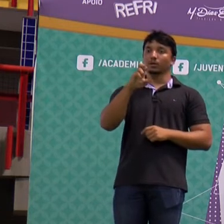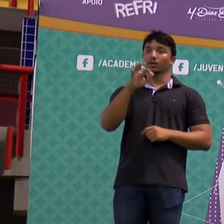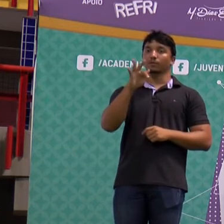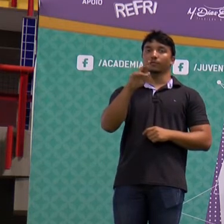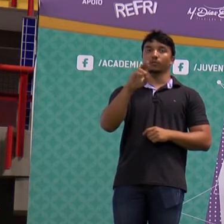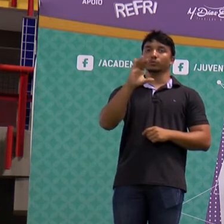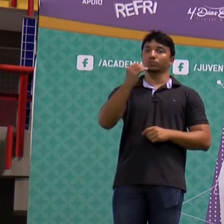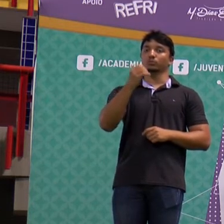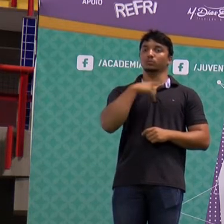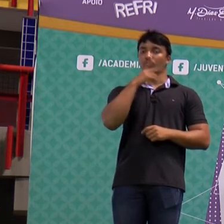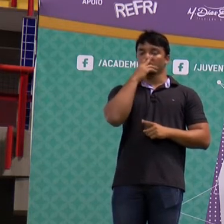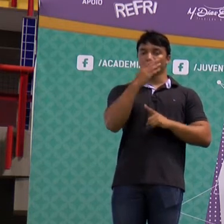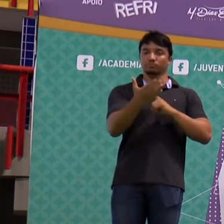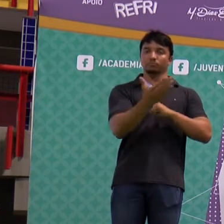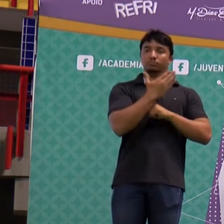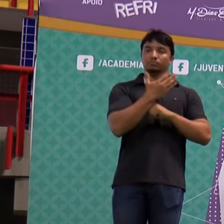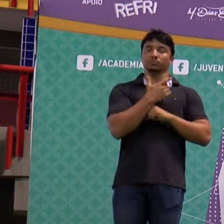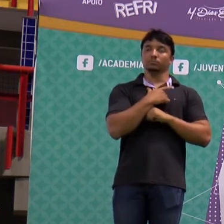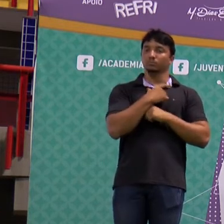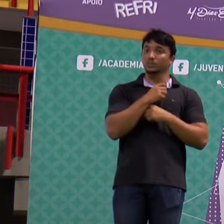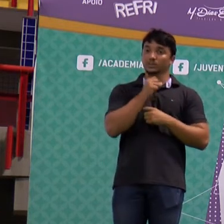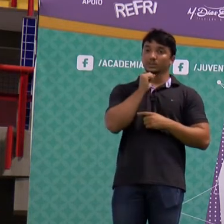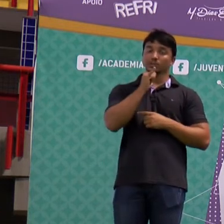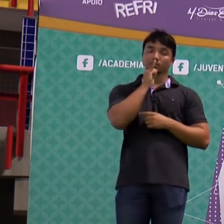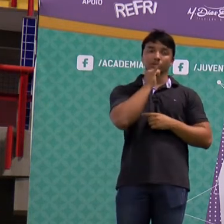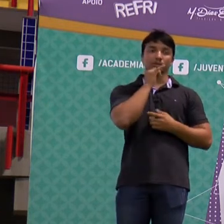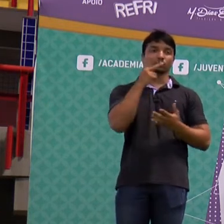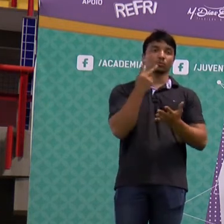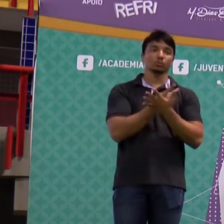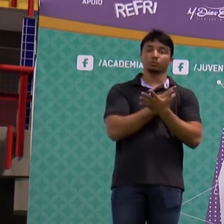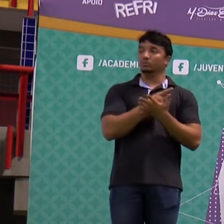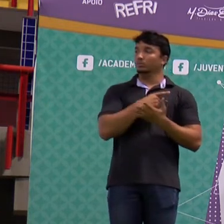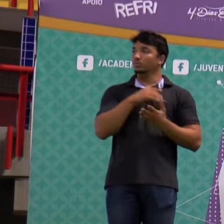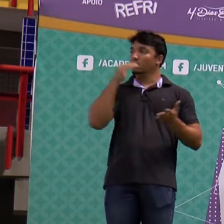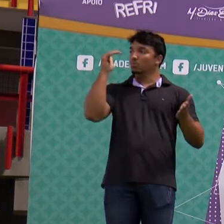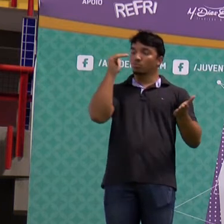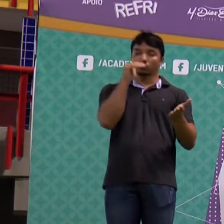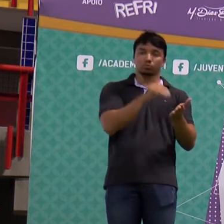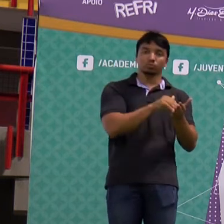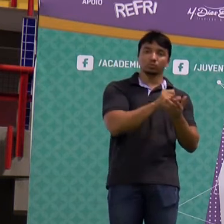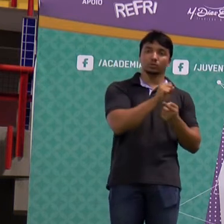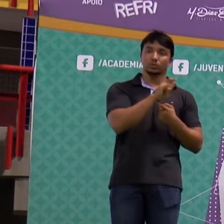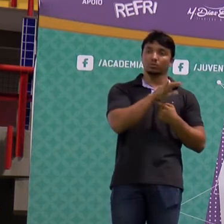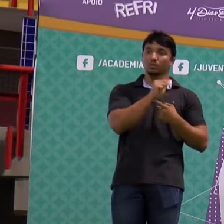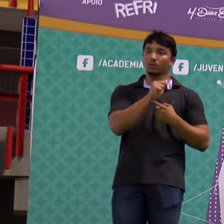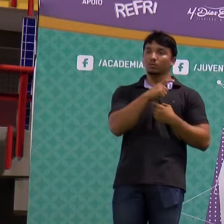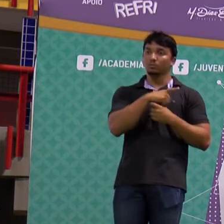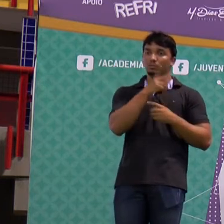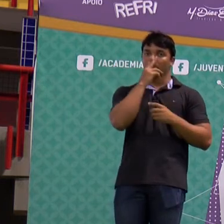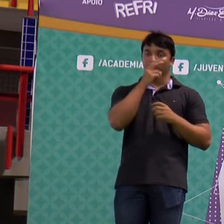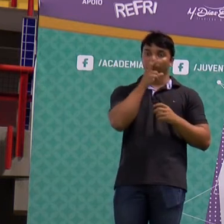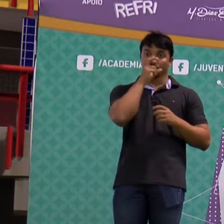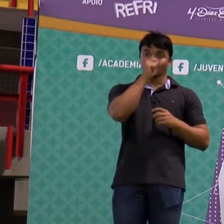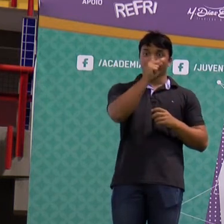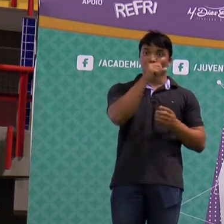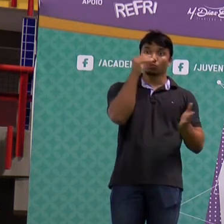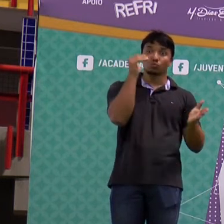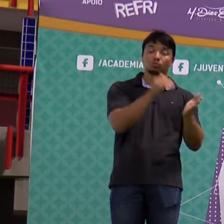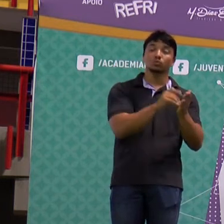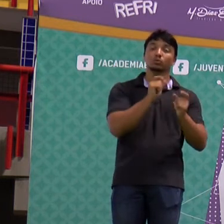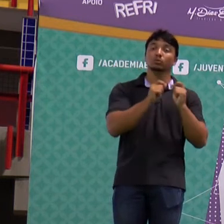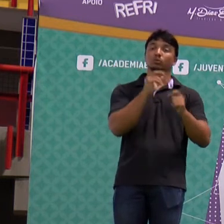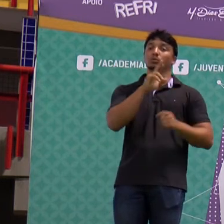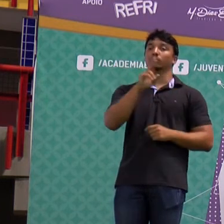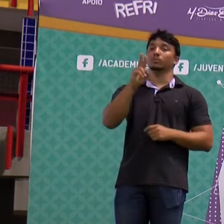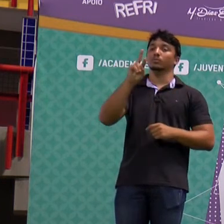Você vai ouvir o som mais forte. Se por acaso, a última sílaba só ficar intensificada, a gente tem